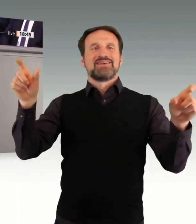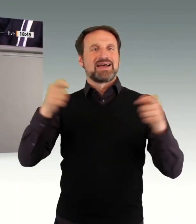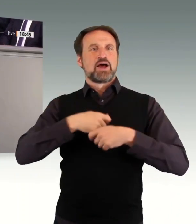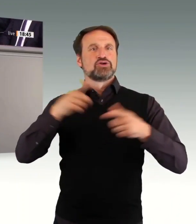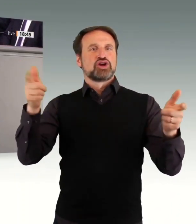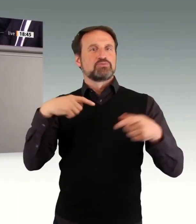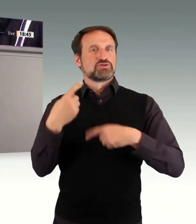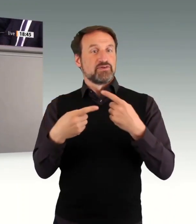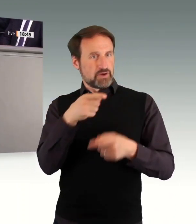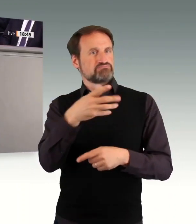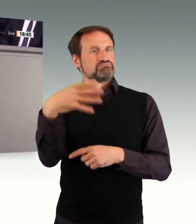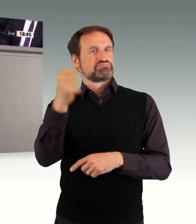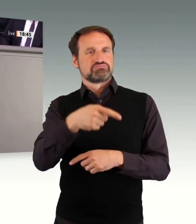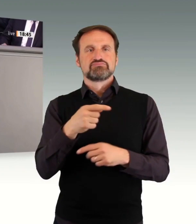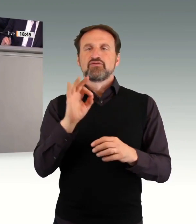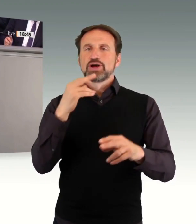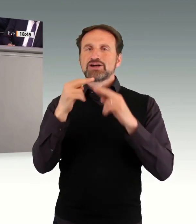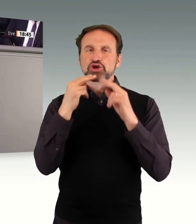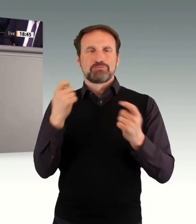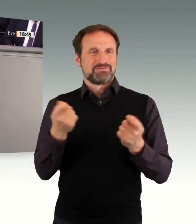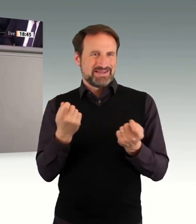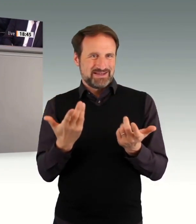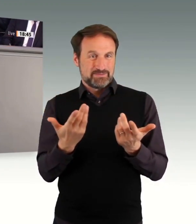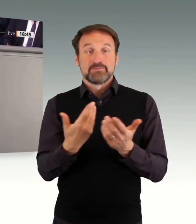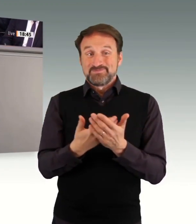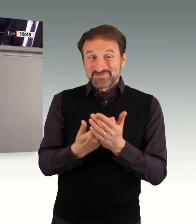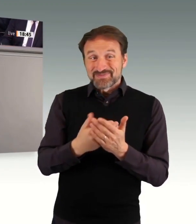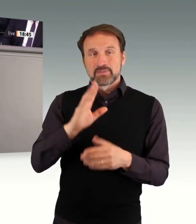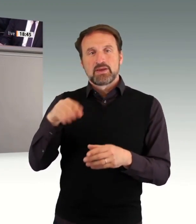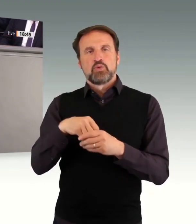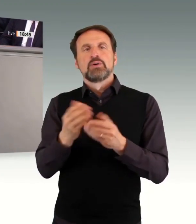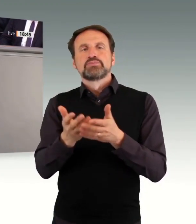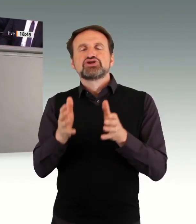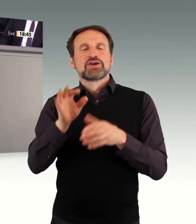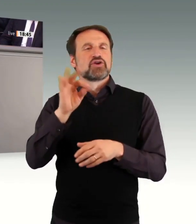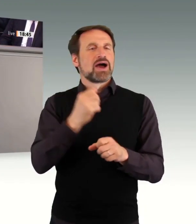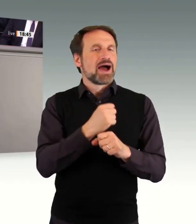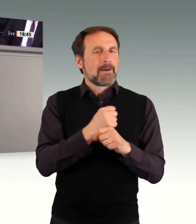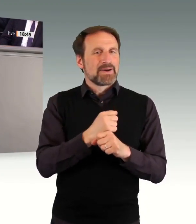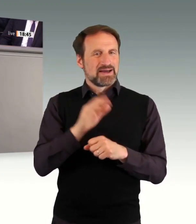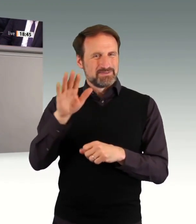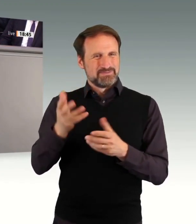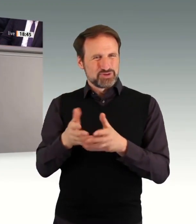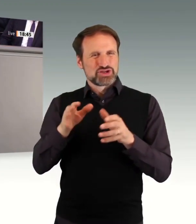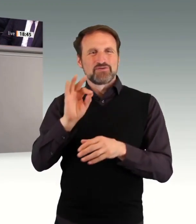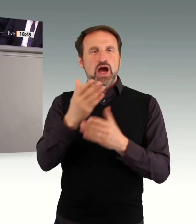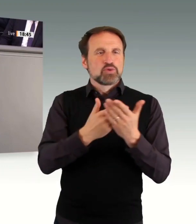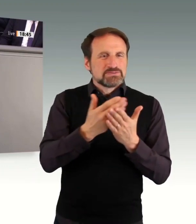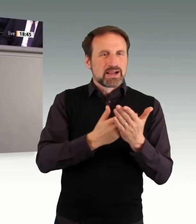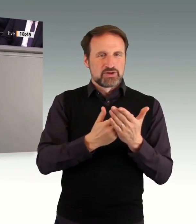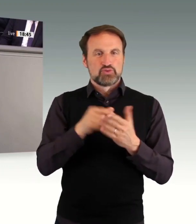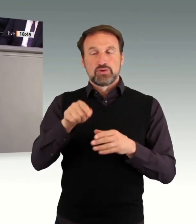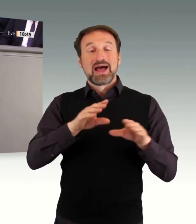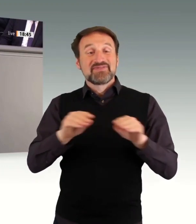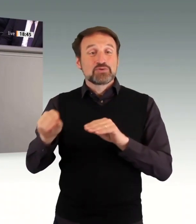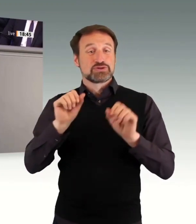erleichtern und weitere Brücken wie die von uns vorgeschlagenen Außenausbildungsplätze zu bauen, damit Werkstattbeschäftigte